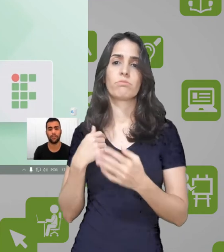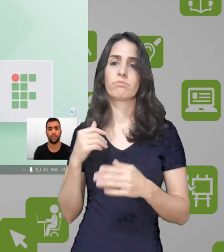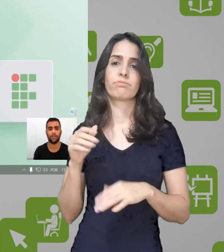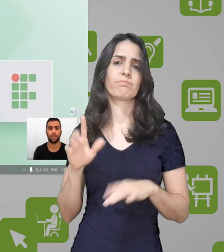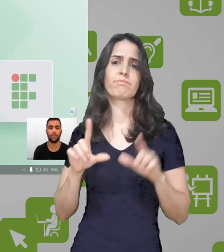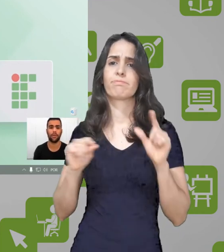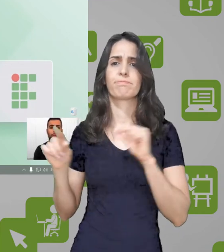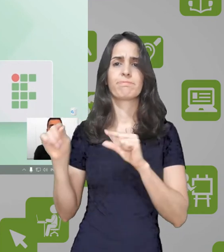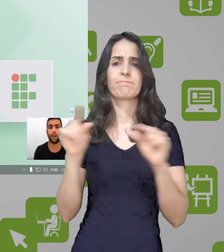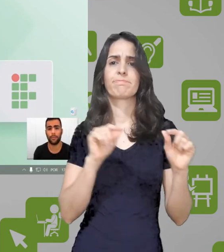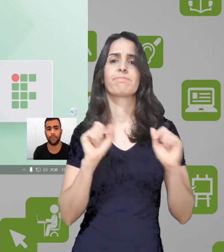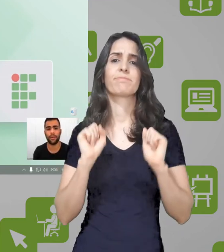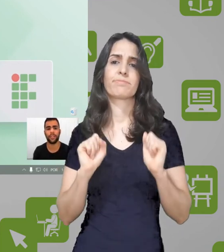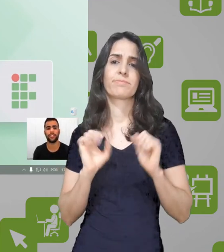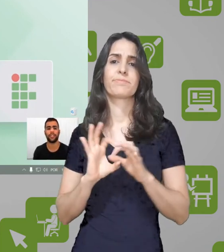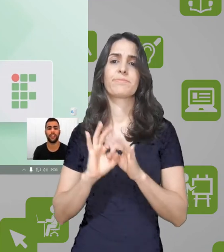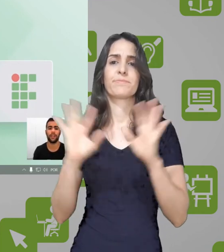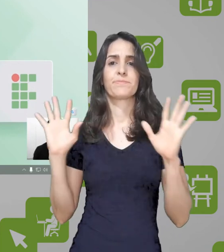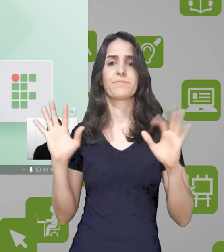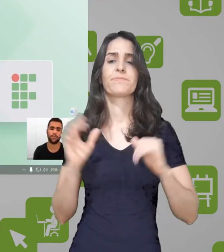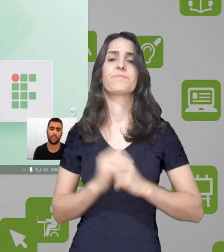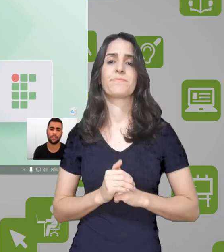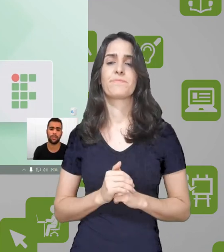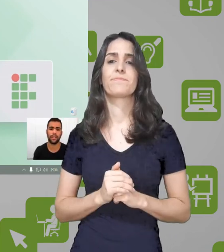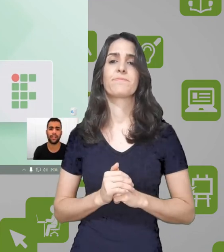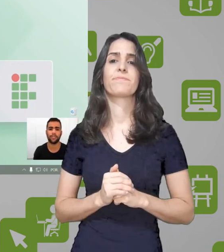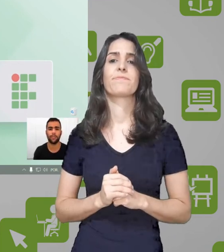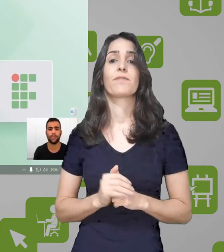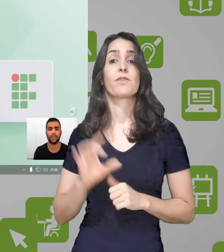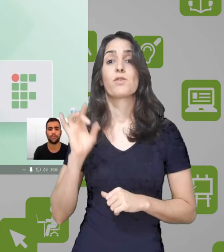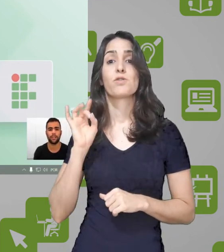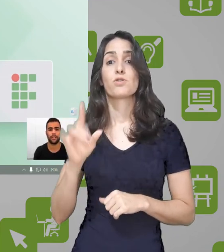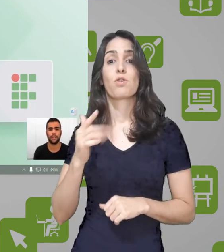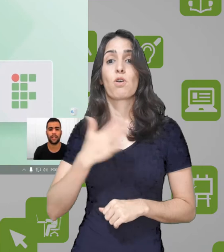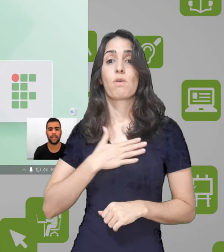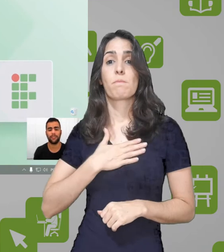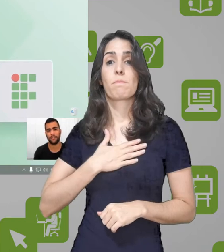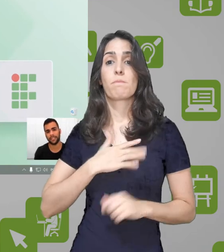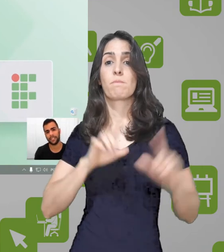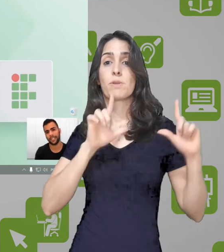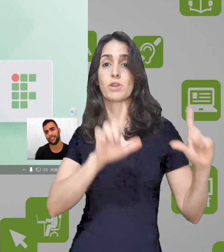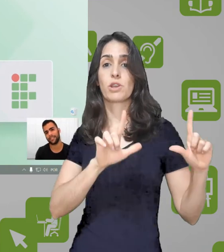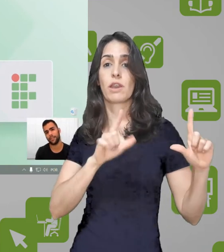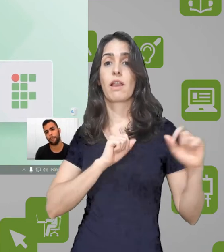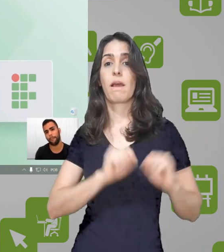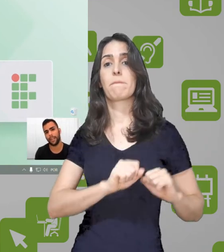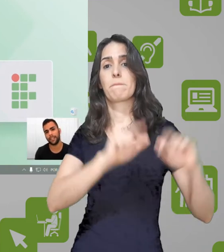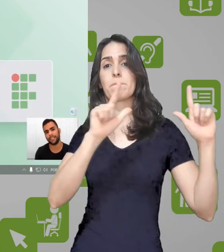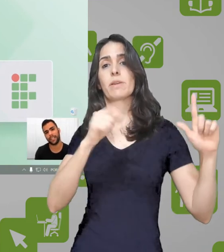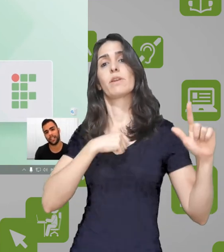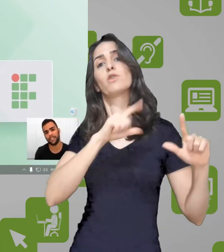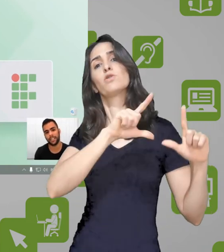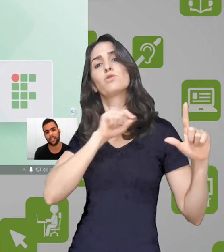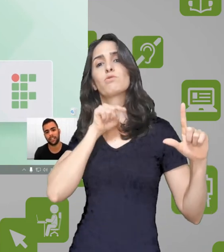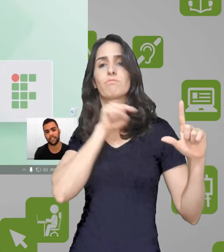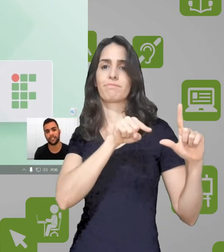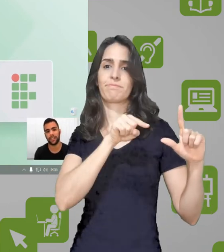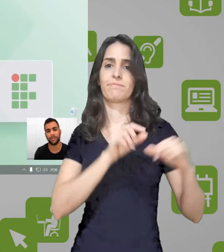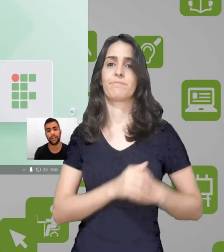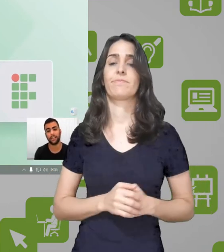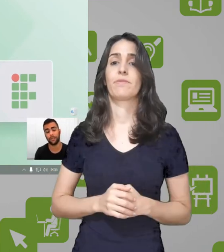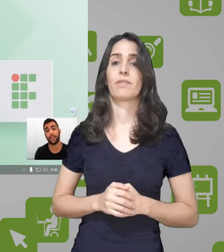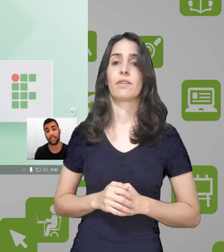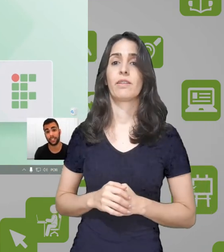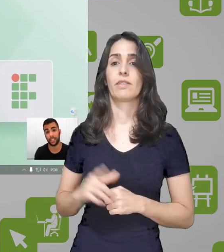PowerPoint, eu posso estar escolhendo essa opção. Ele vai fazer a gravação apenas daquela janela que